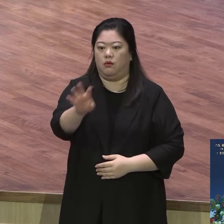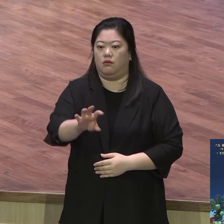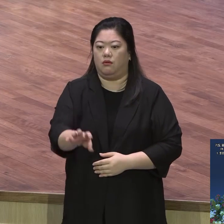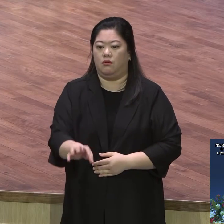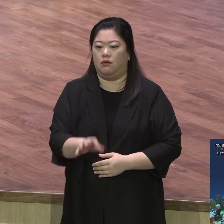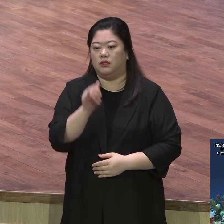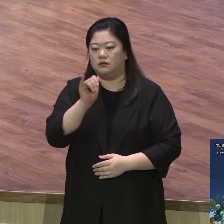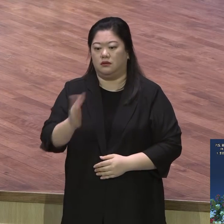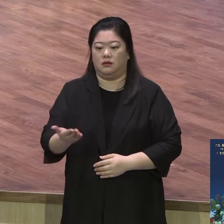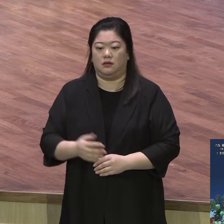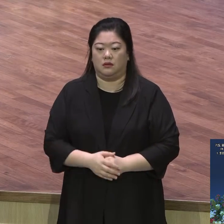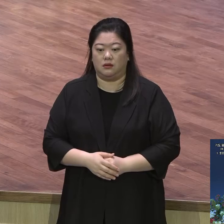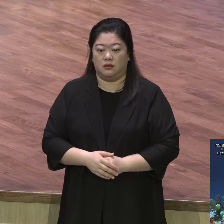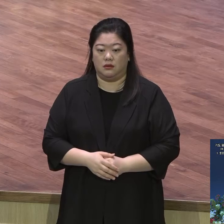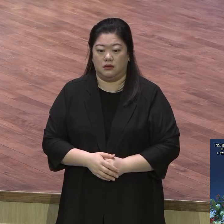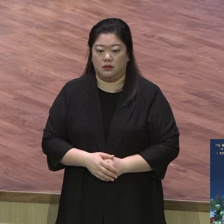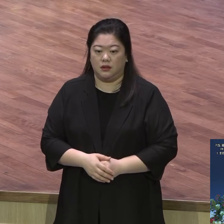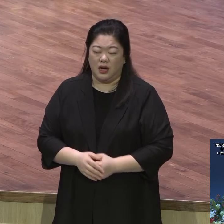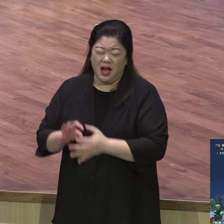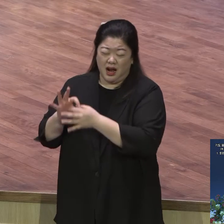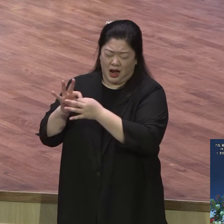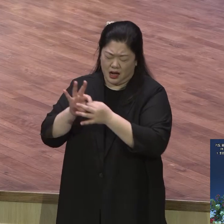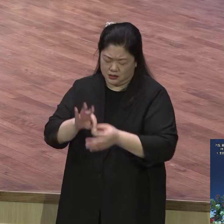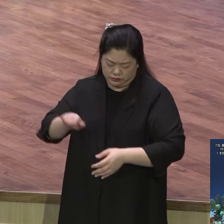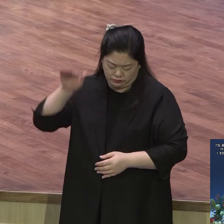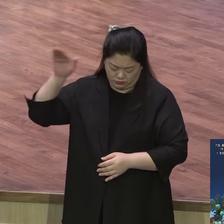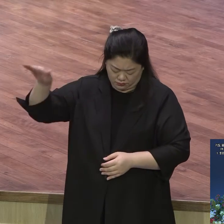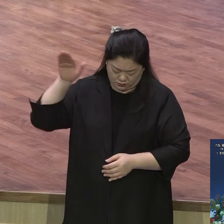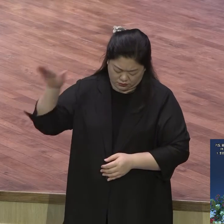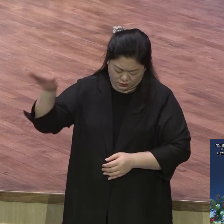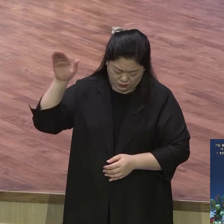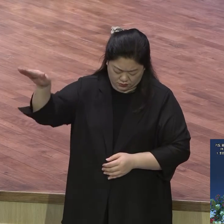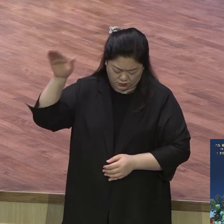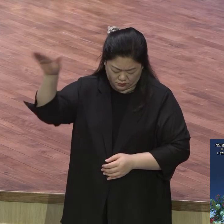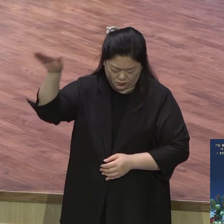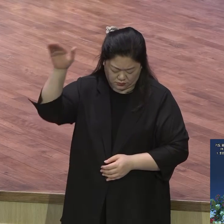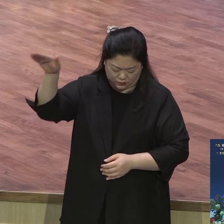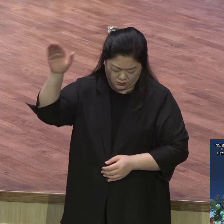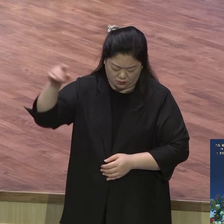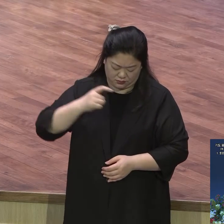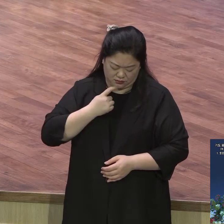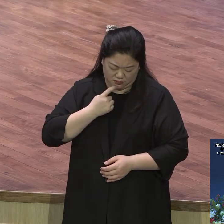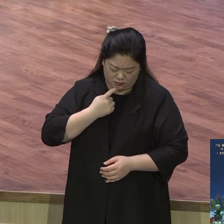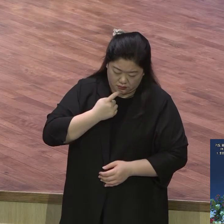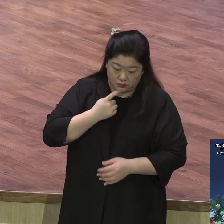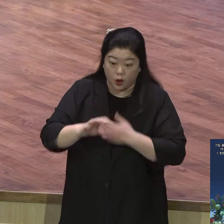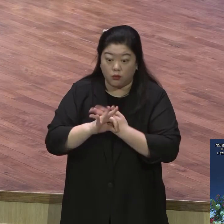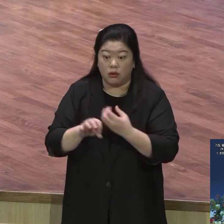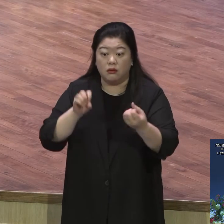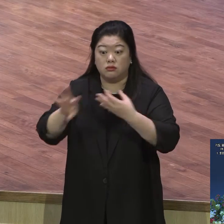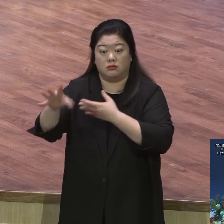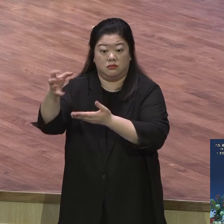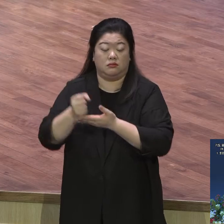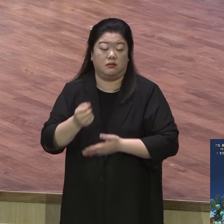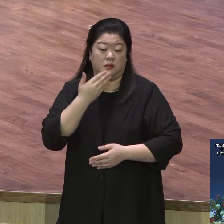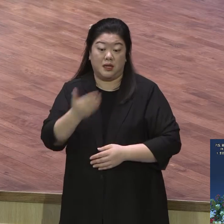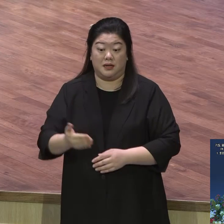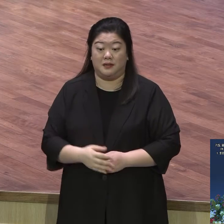응답받을 수밖에 없지요 쓰임 받을 수밖에 없지요 이런 예수님의 말씀은요 구약에서 중요한 주제가